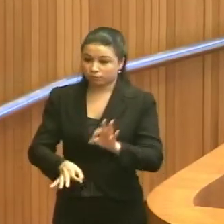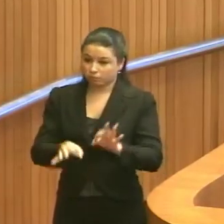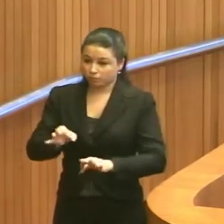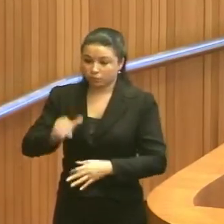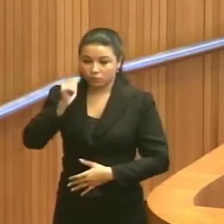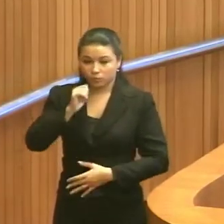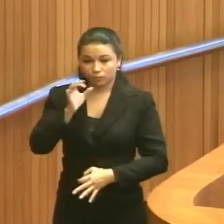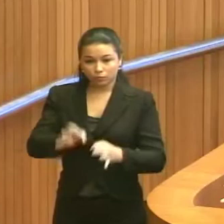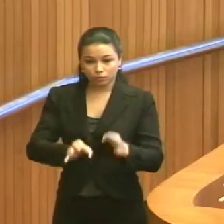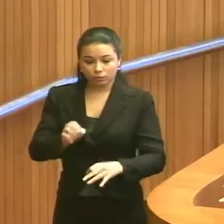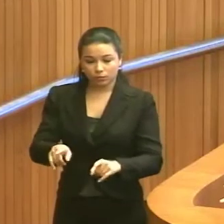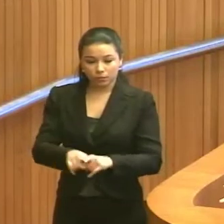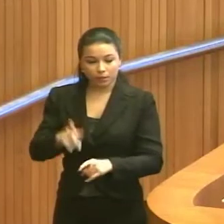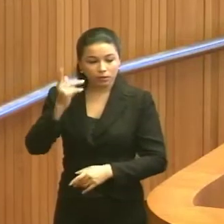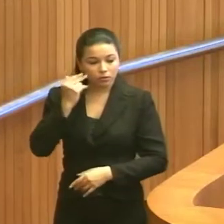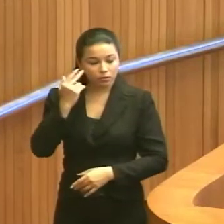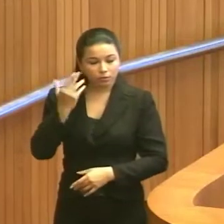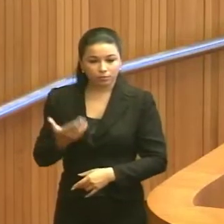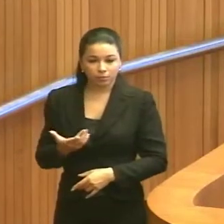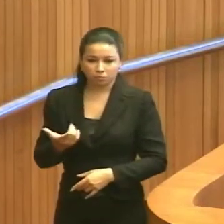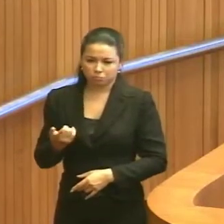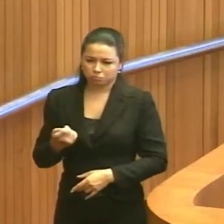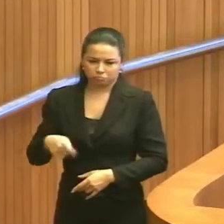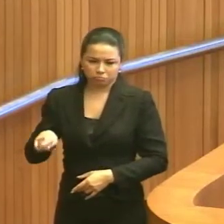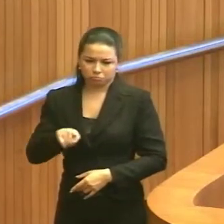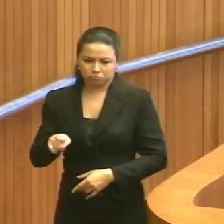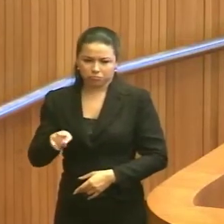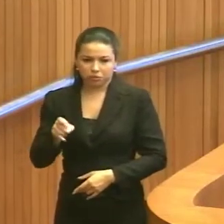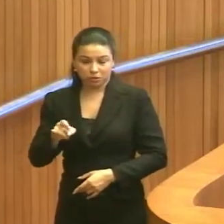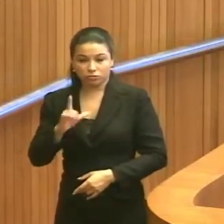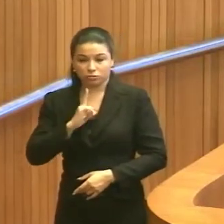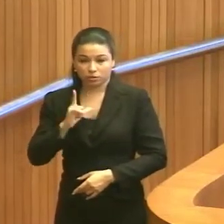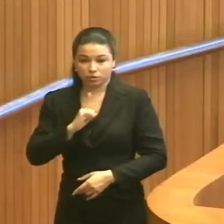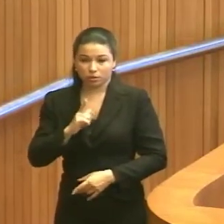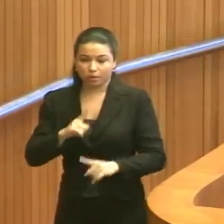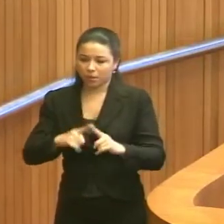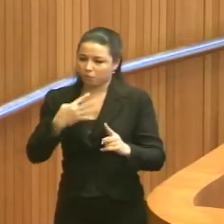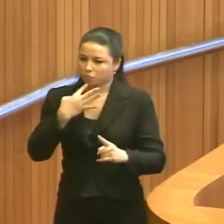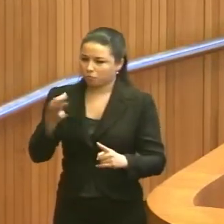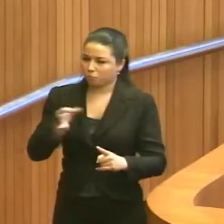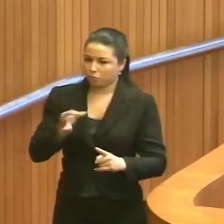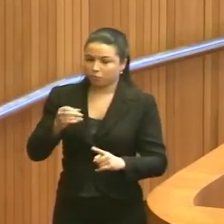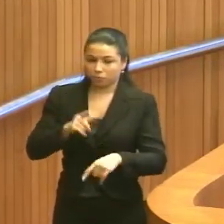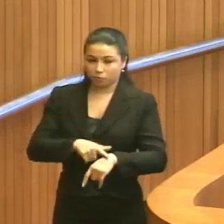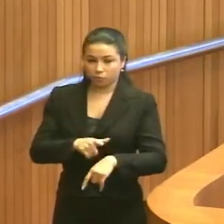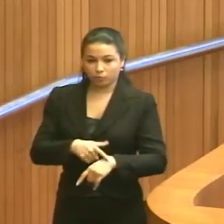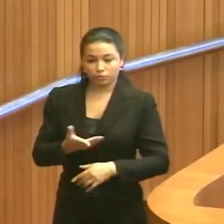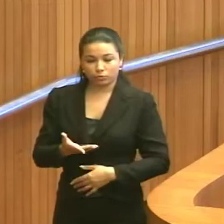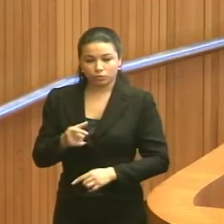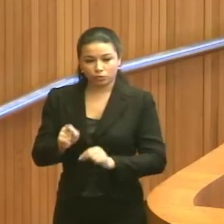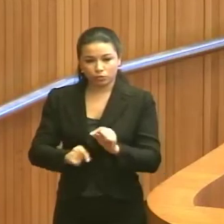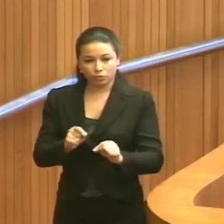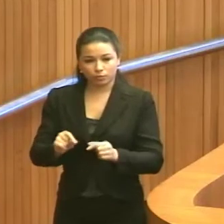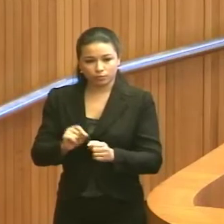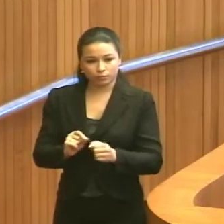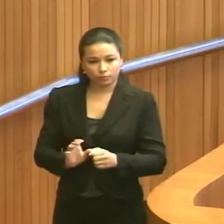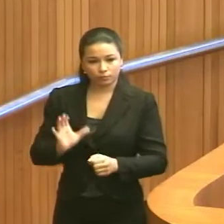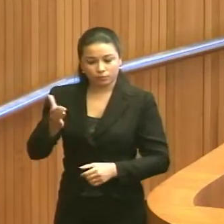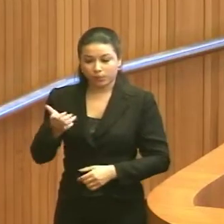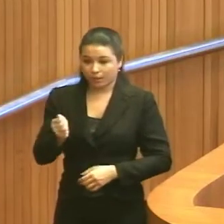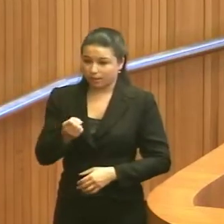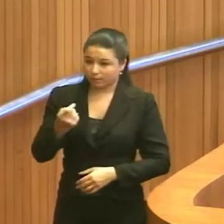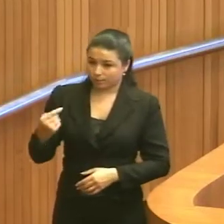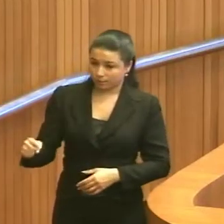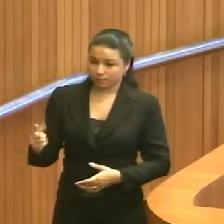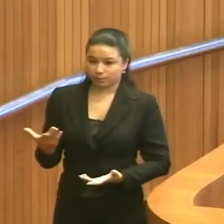juíza, porque a juíza, naturalmente, não deve ter, se já tem, mas não tinha o conhecimento, naquele momento, do cumprimento de